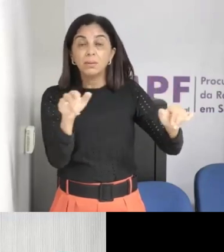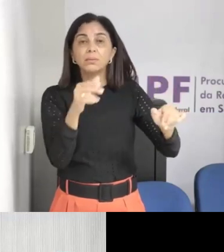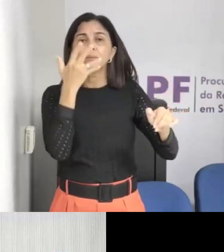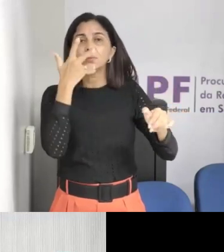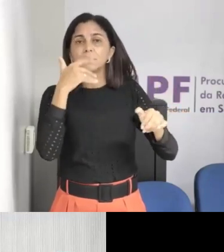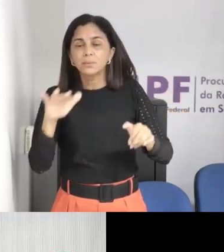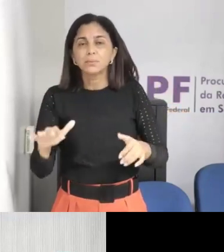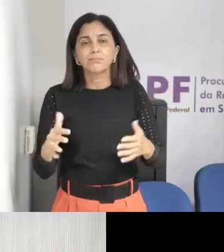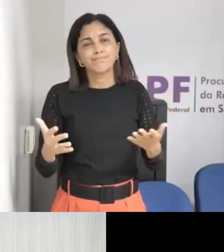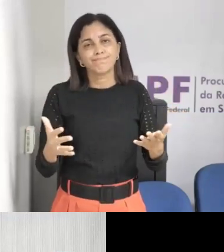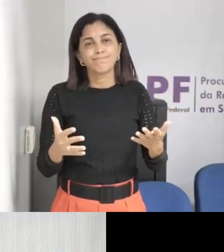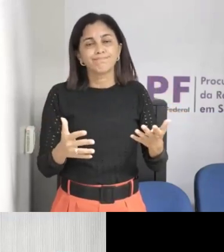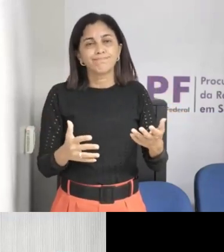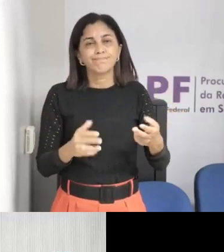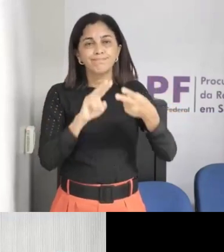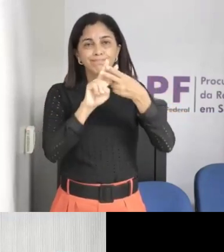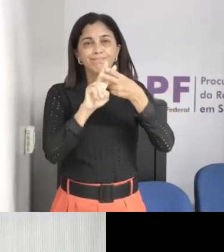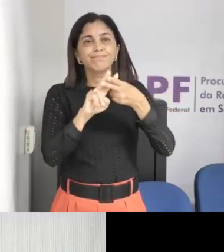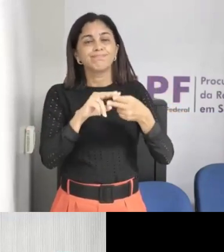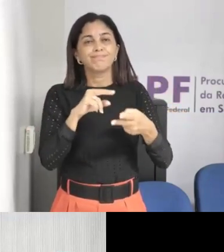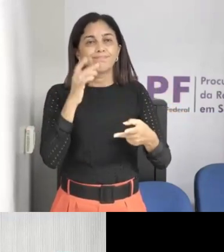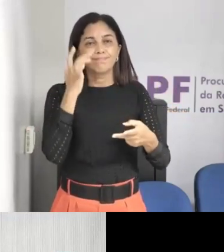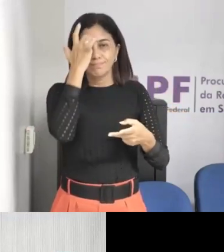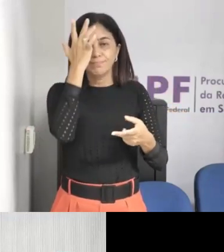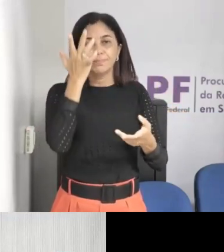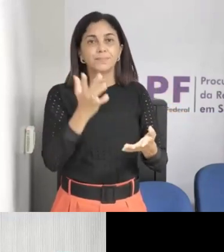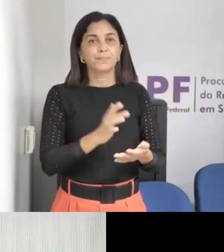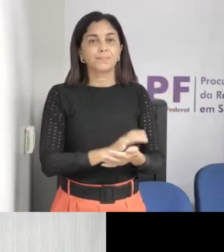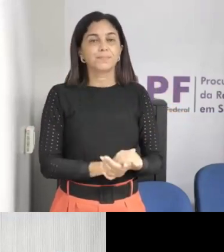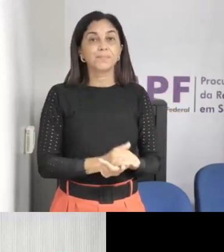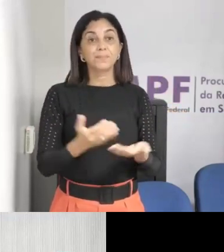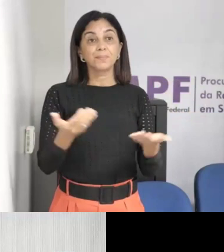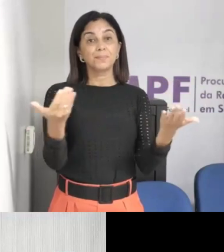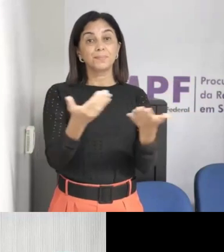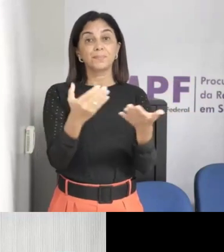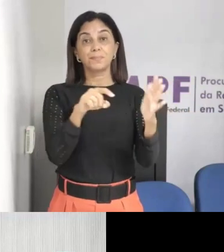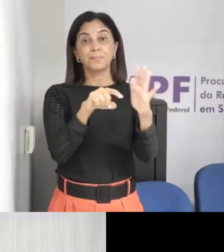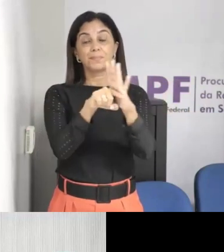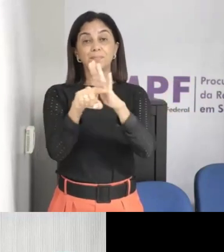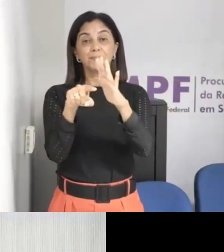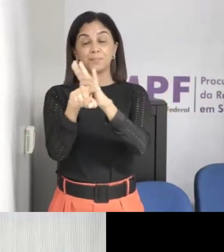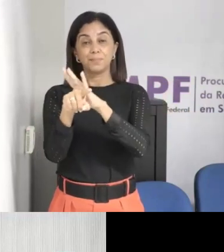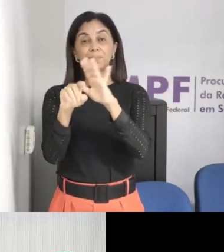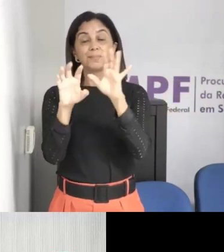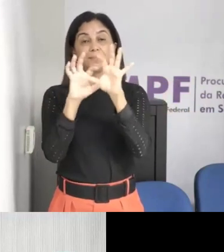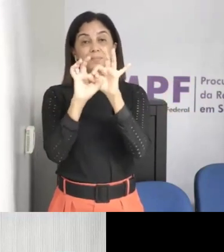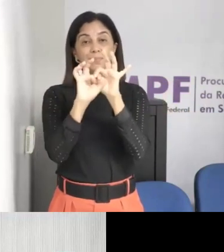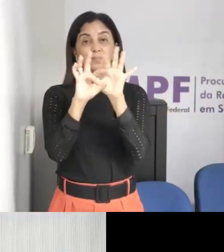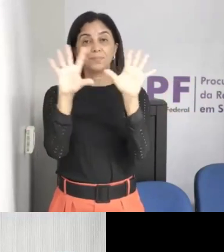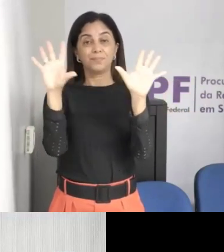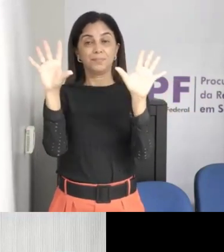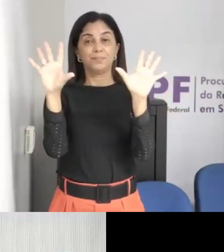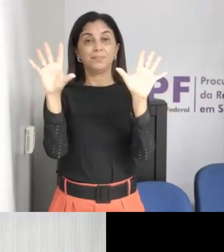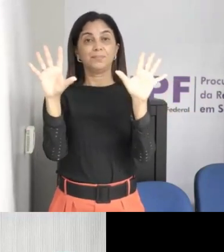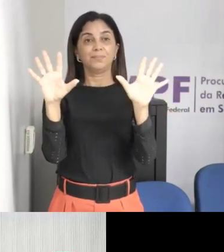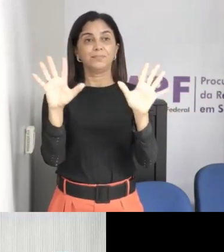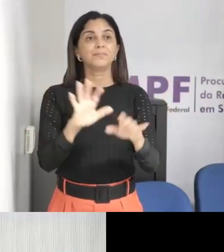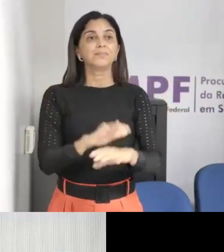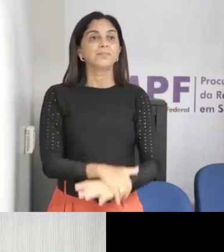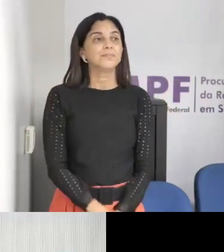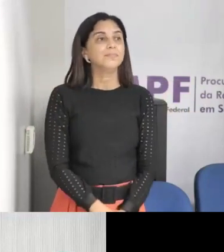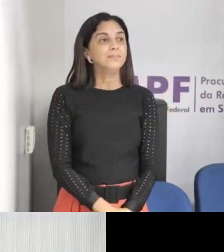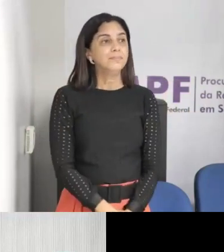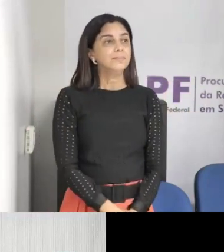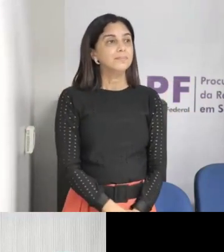Bom, eu vou passar agora para o momento das perguntas e eu gostaria de saber se tem alguma